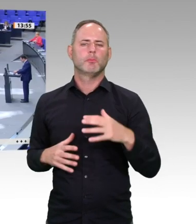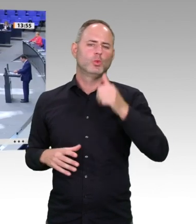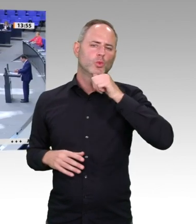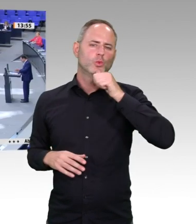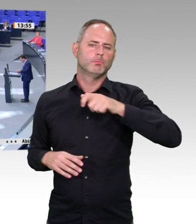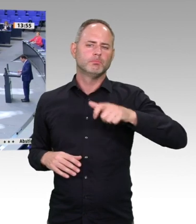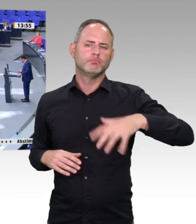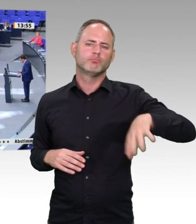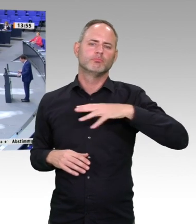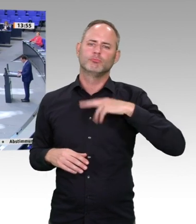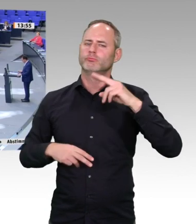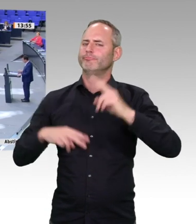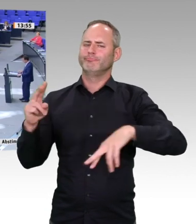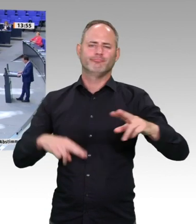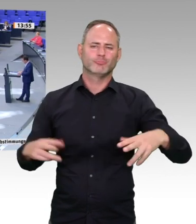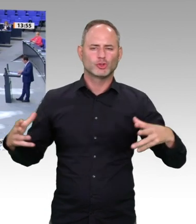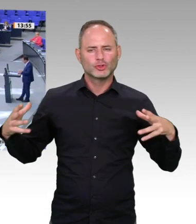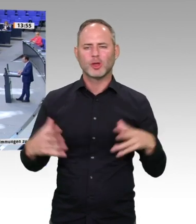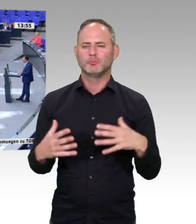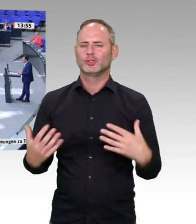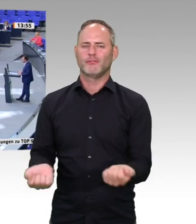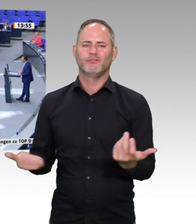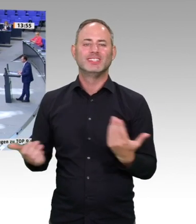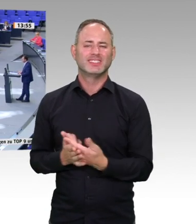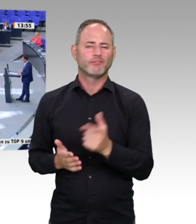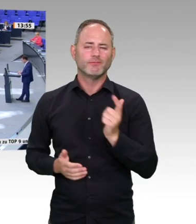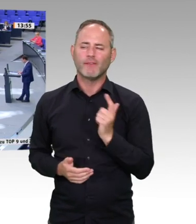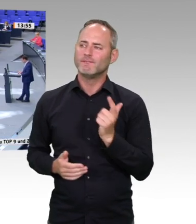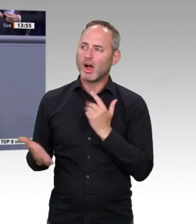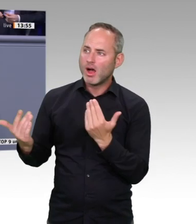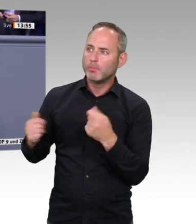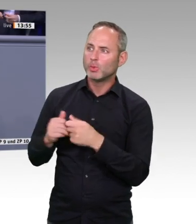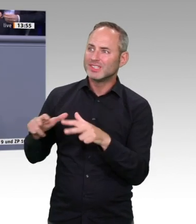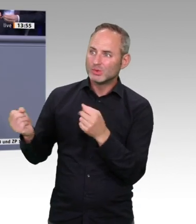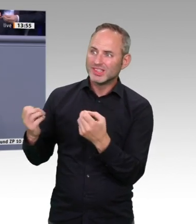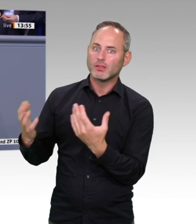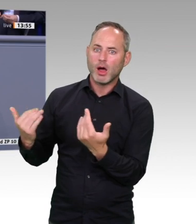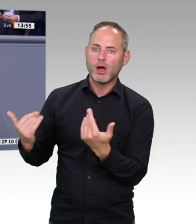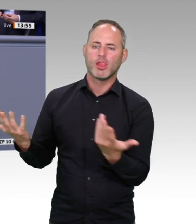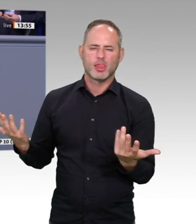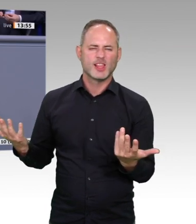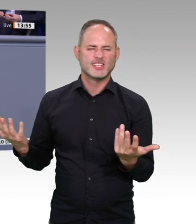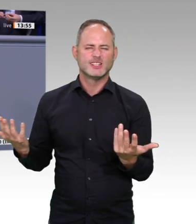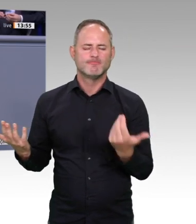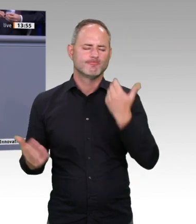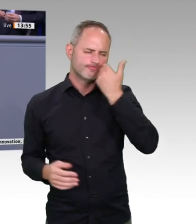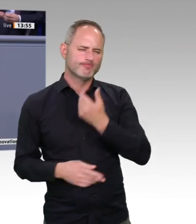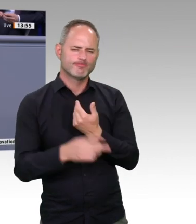Herr Staatssekretär Meister hat in einer sehr engagierten Rede für die Bundesregierung bereits alle Irrtümer und Fehlinterpretationen der